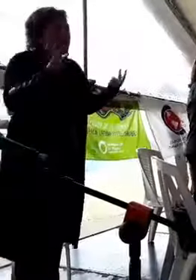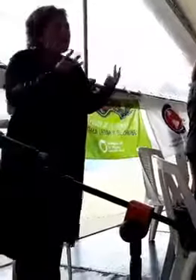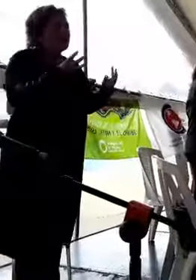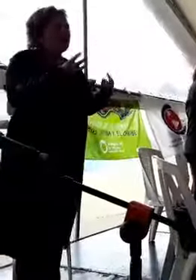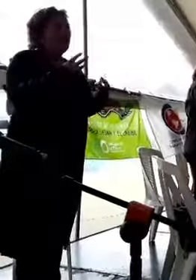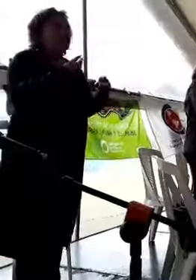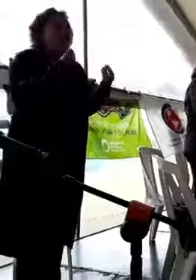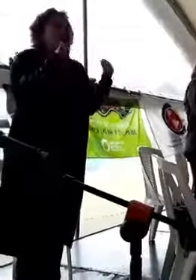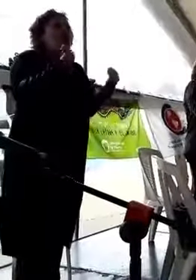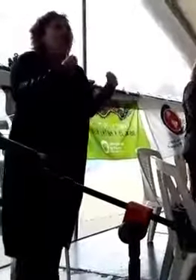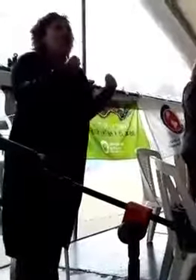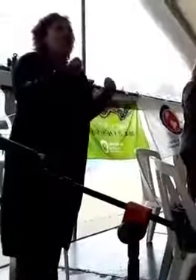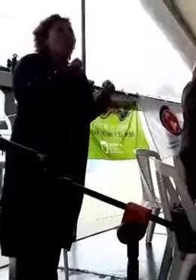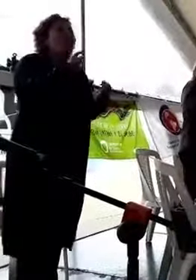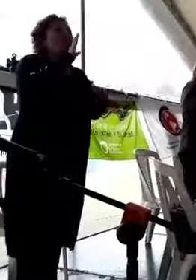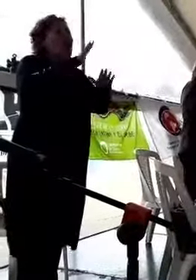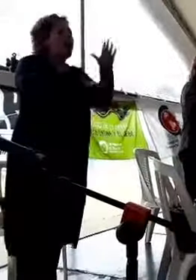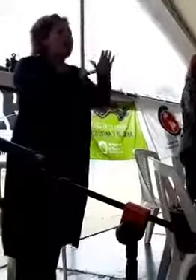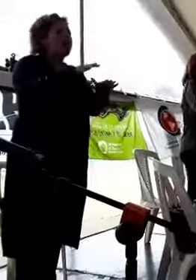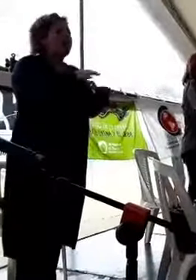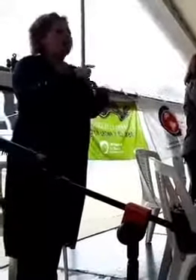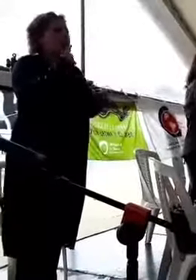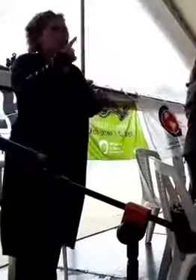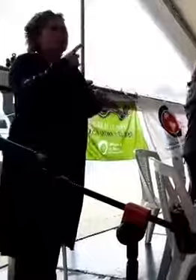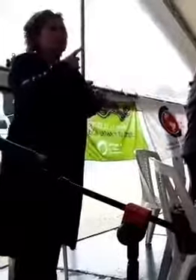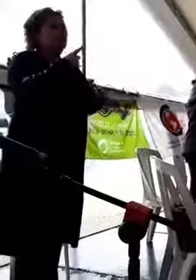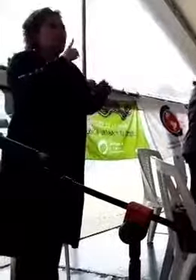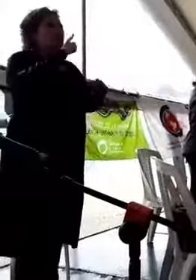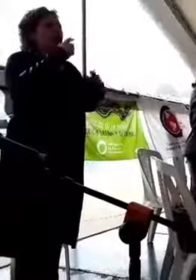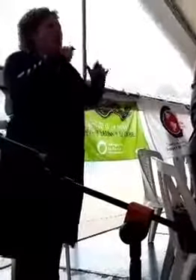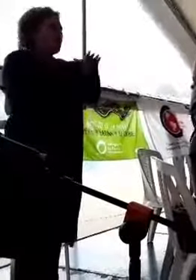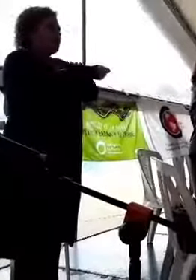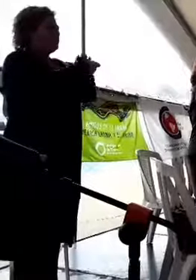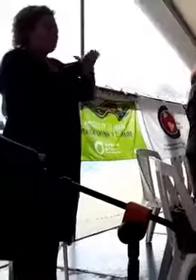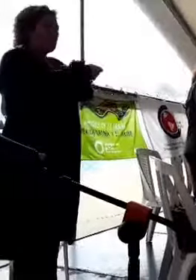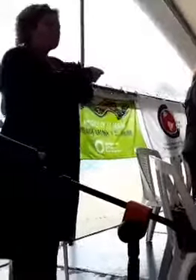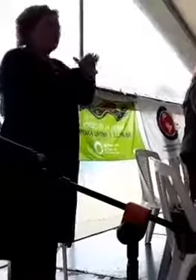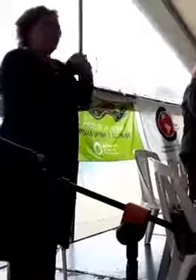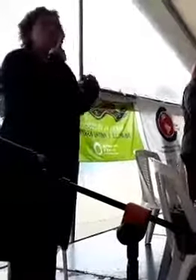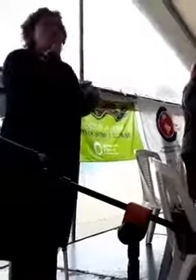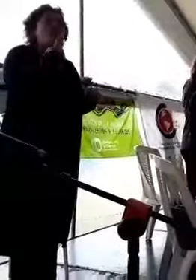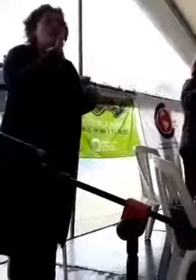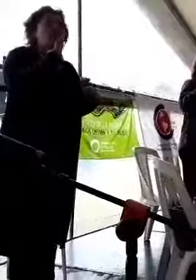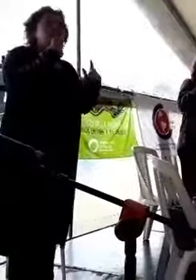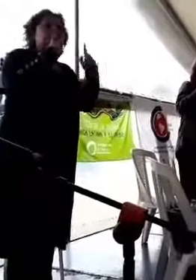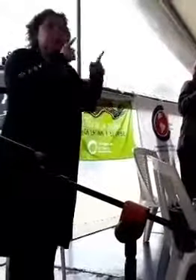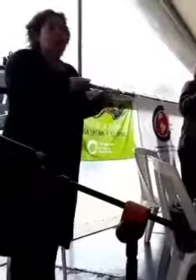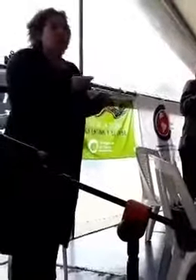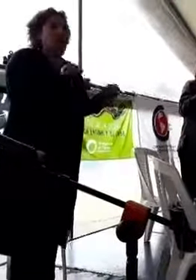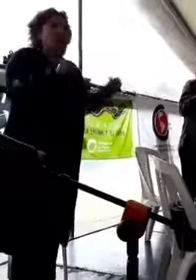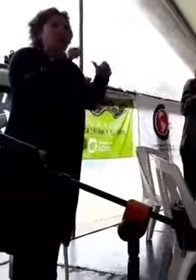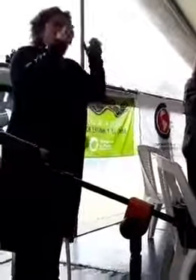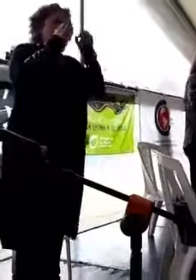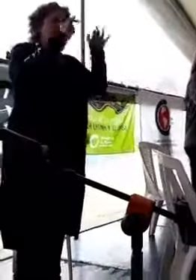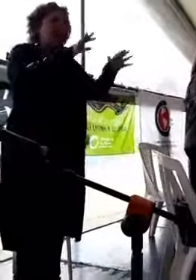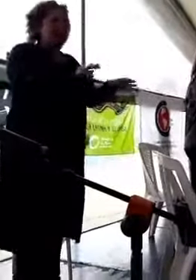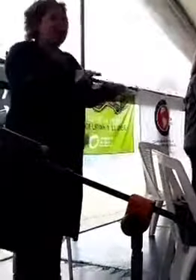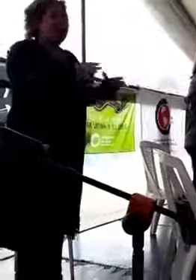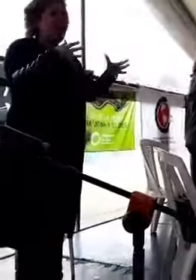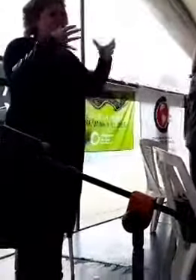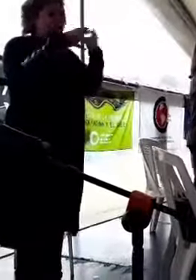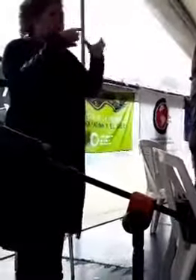estados de excepção, a judicialização da política e a criminalização dos